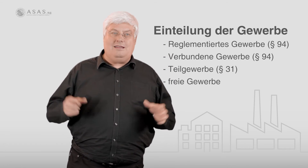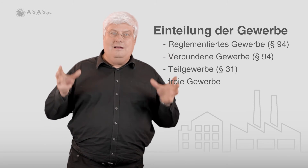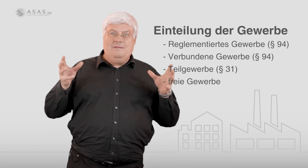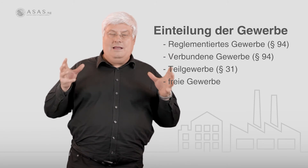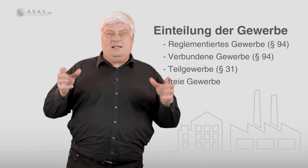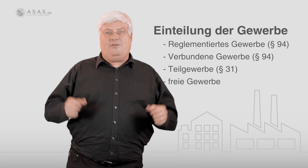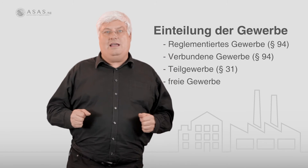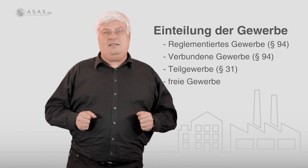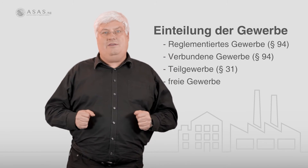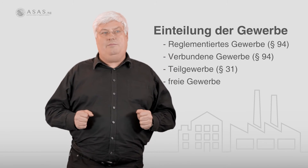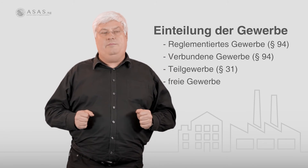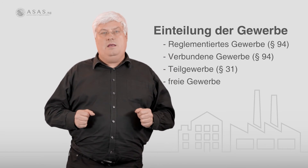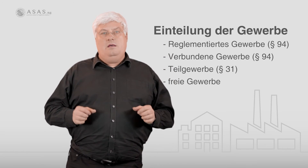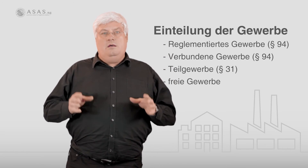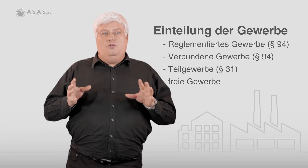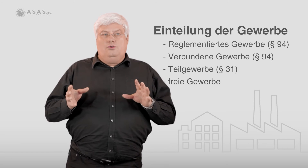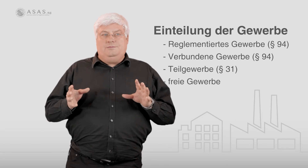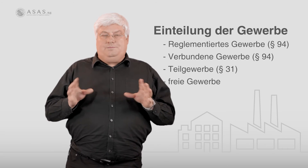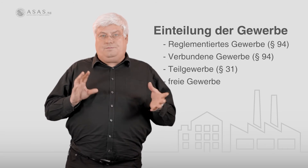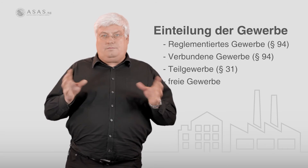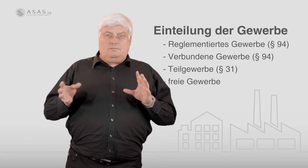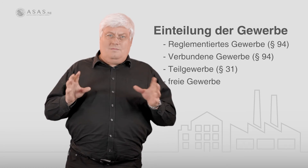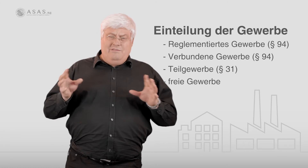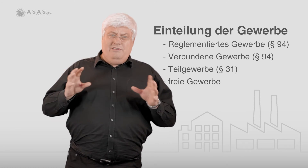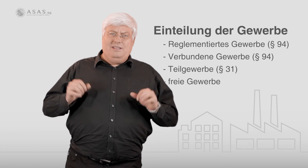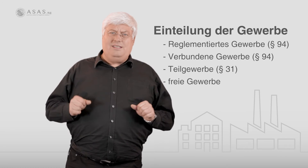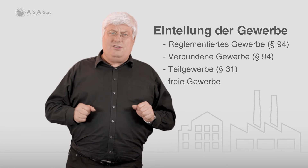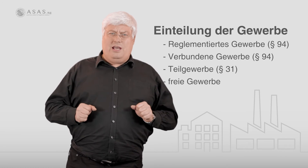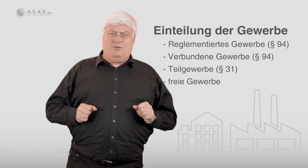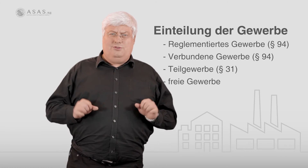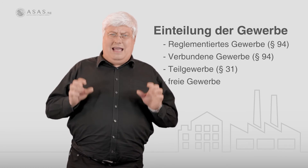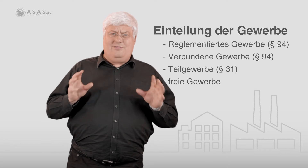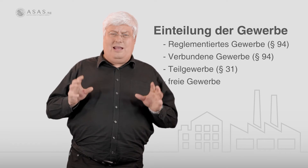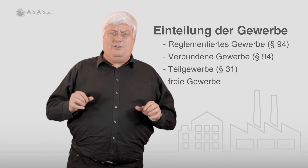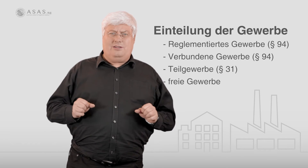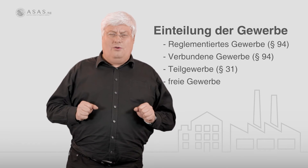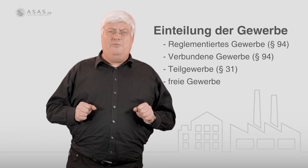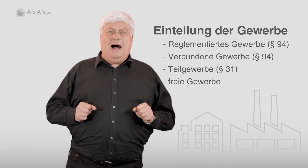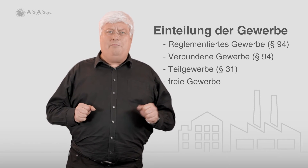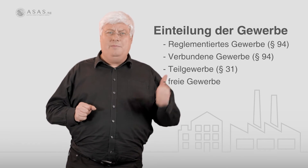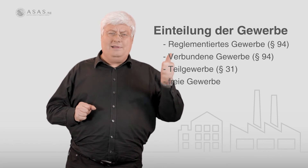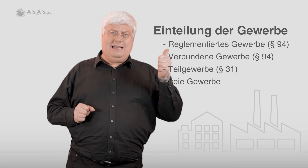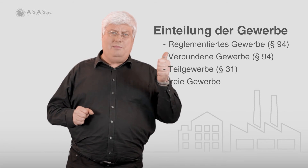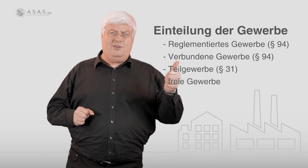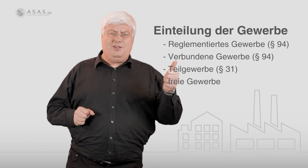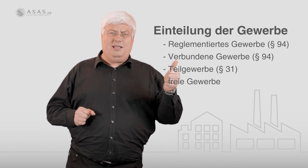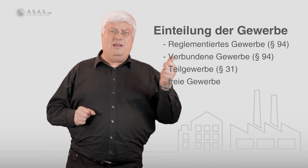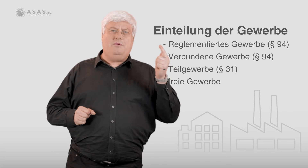als freies Gewerbe. Nun, wenn wir diese Entscheidung und Einteilung getroffen haben, reglementierte Gewerbe,